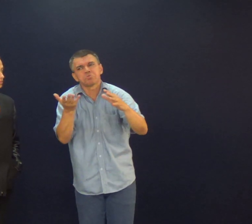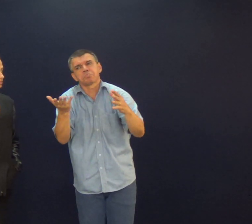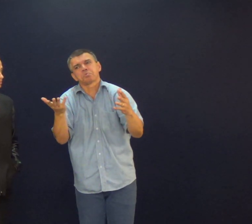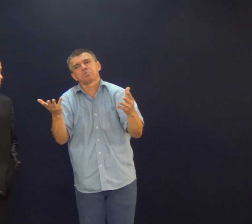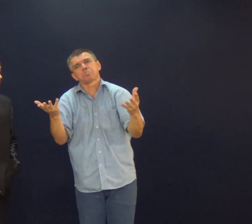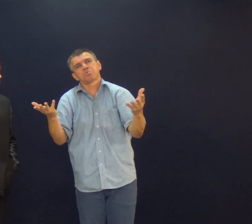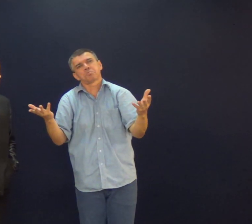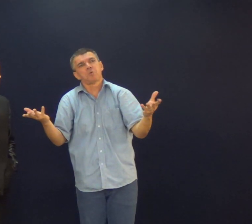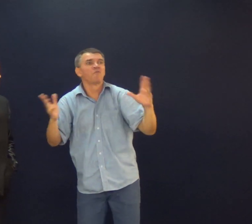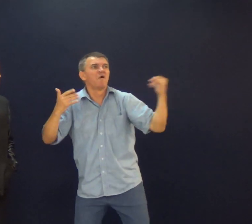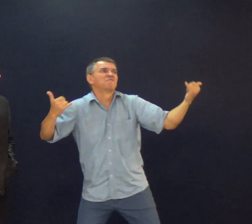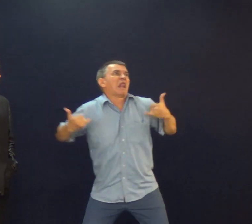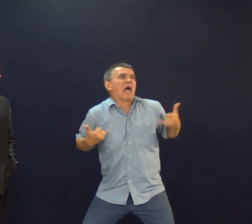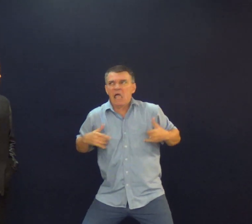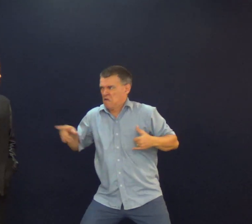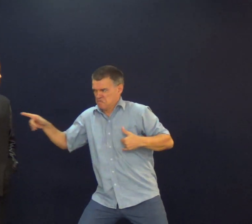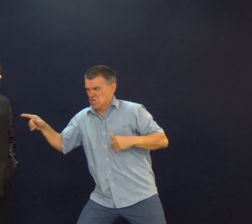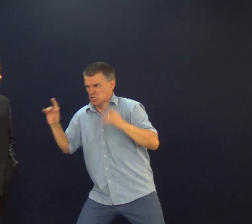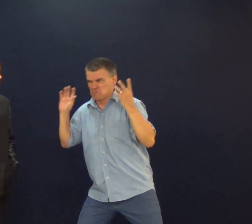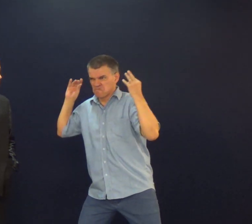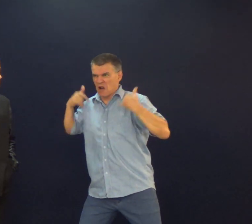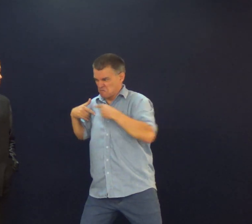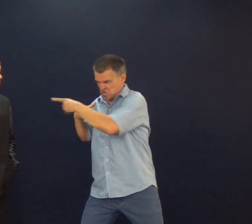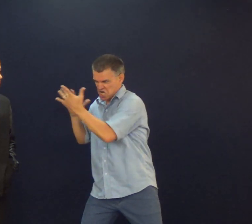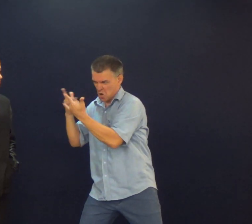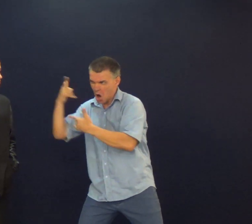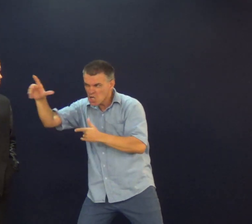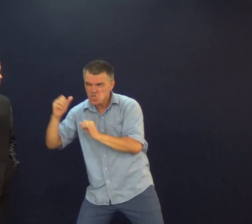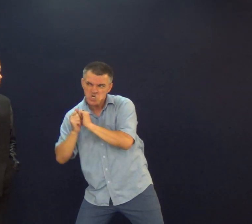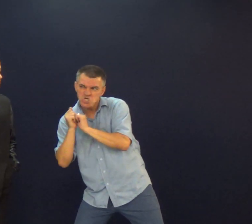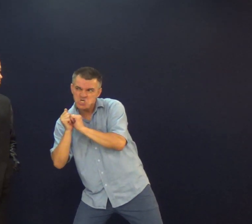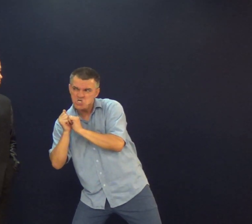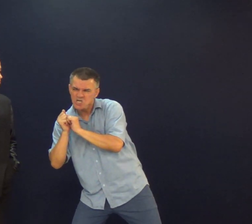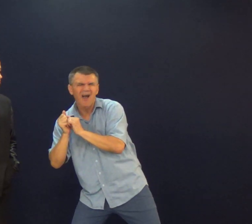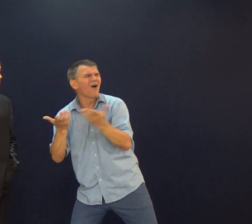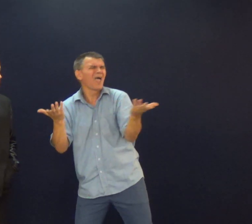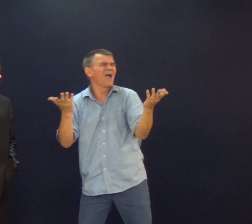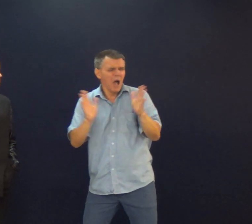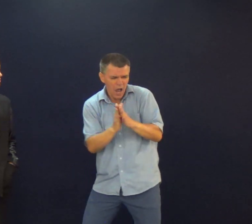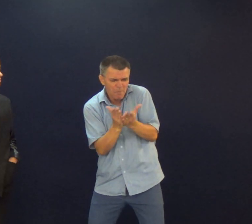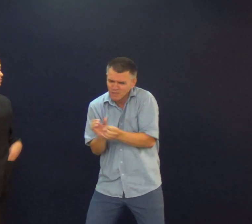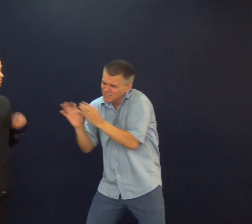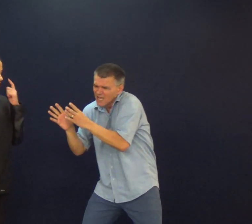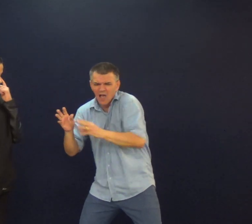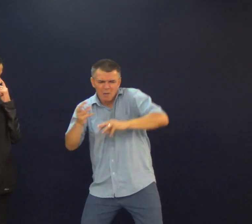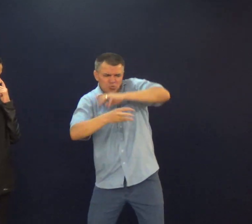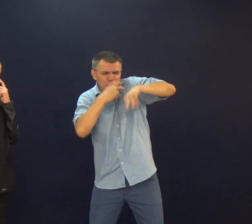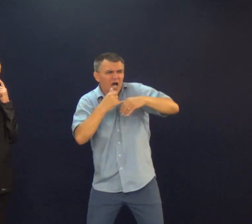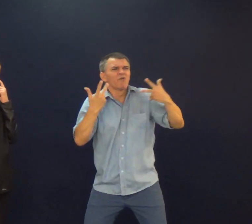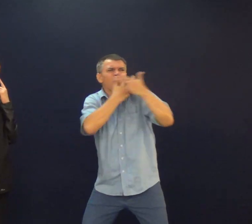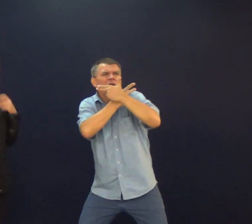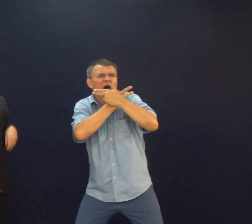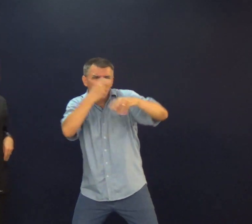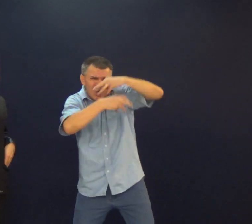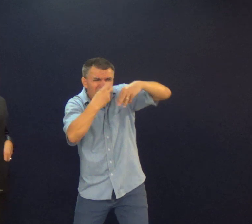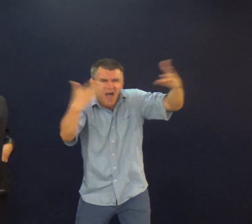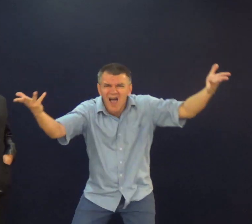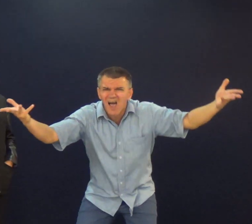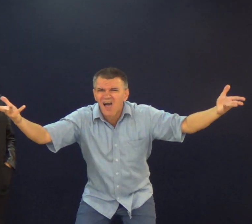Porque nós sabemos que isso é errado Agora, perguntar pra pessoa Pra que ela confirme pra você É certo? A palavra de Deus